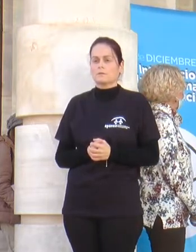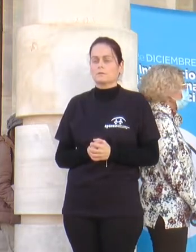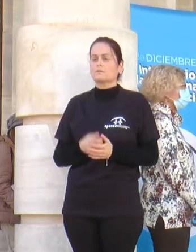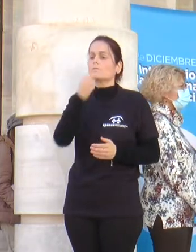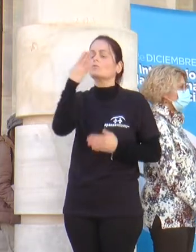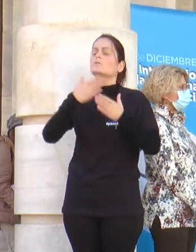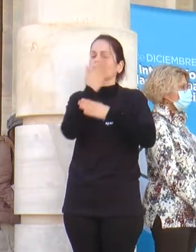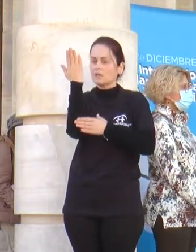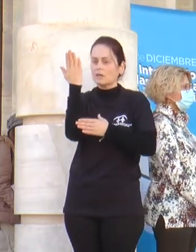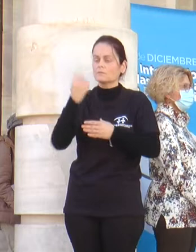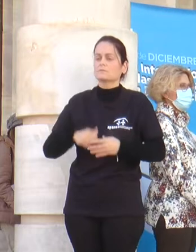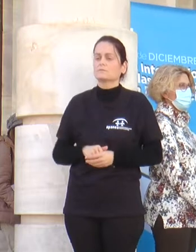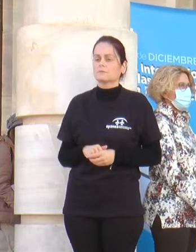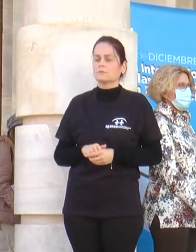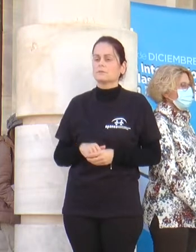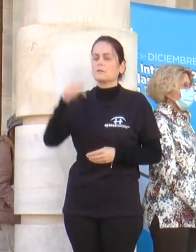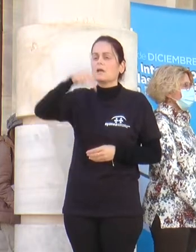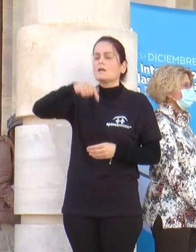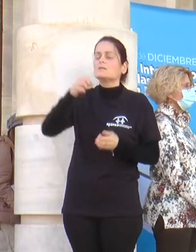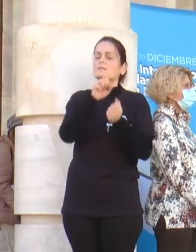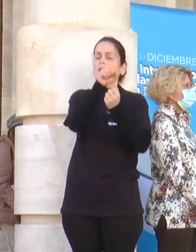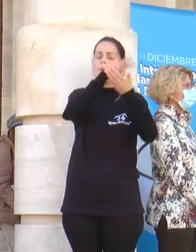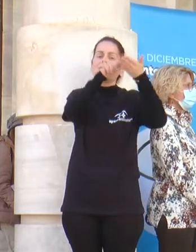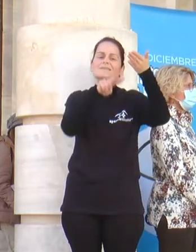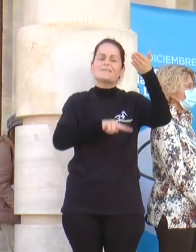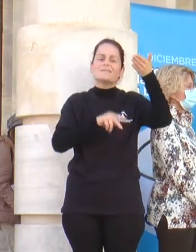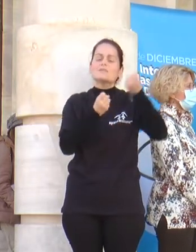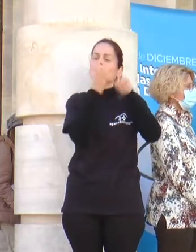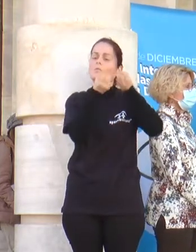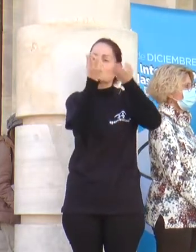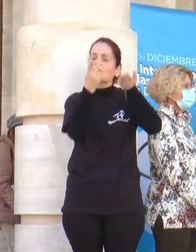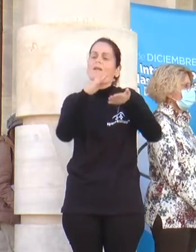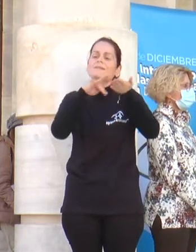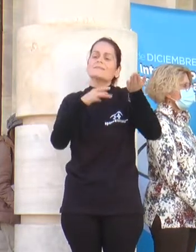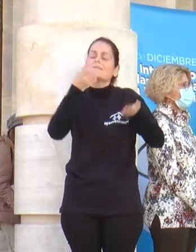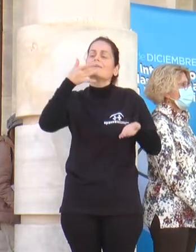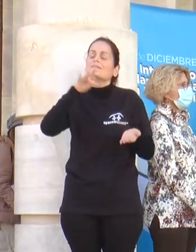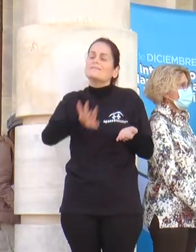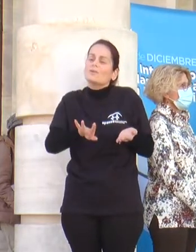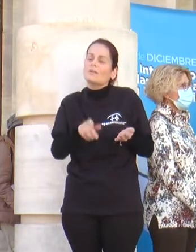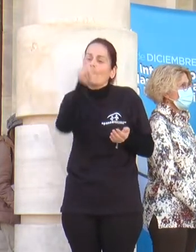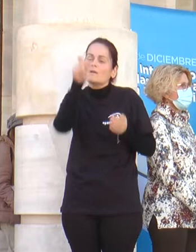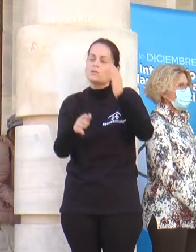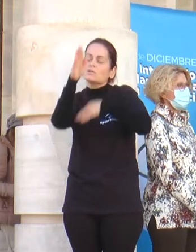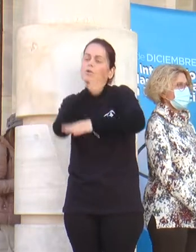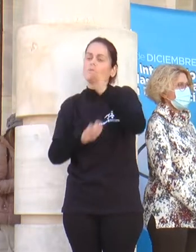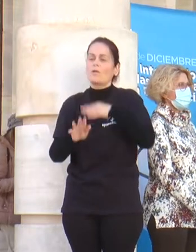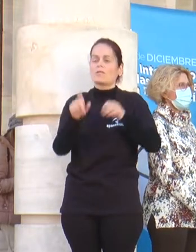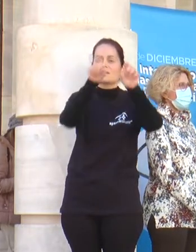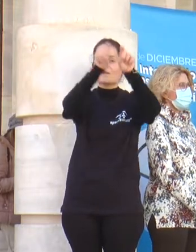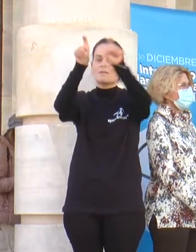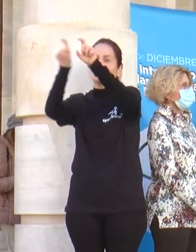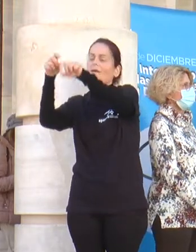Buenos días. Este manifiesto ha sido escrito con personas por discapacidad, pertenecientes a más de 20 entidades,